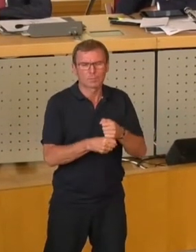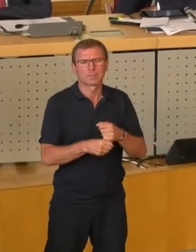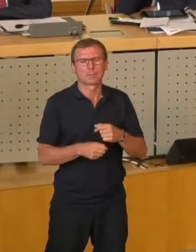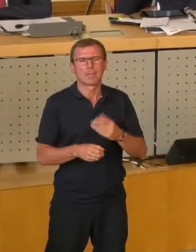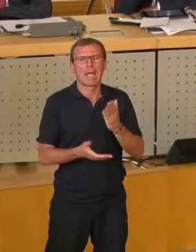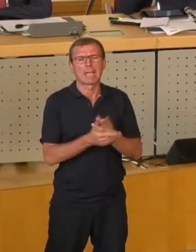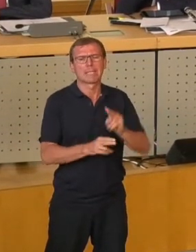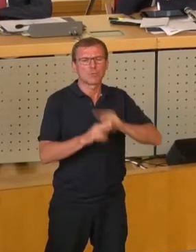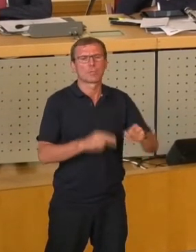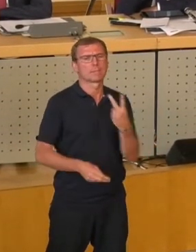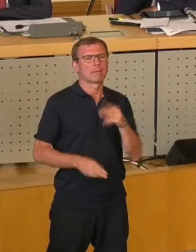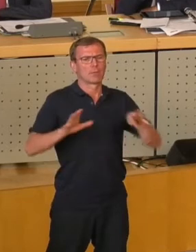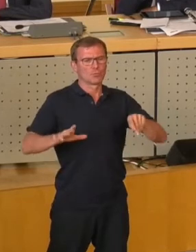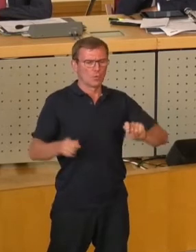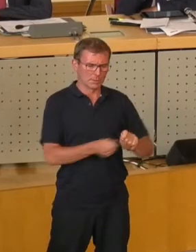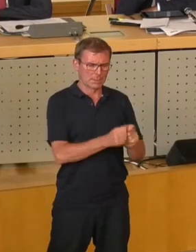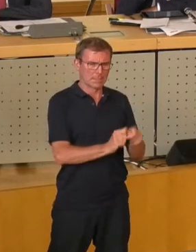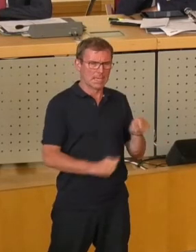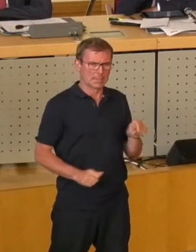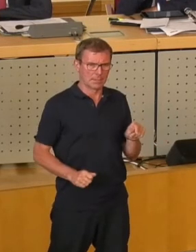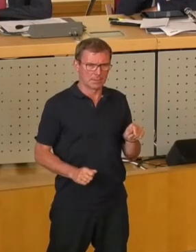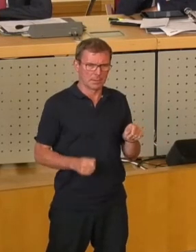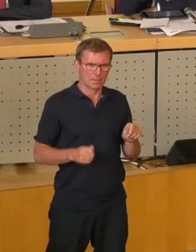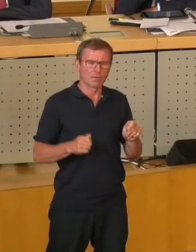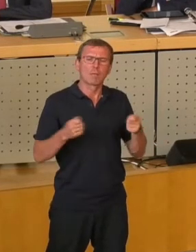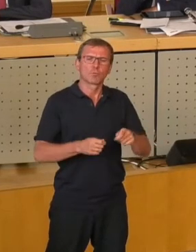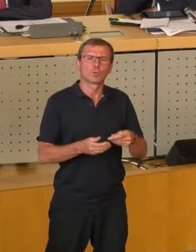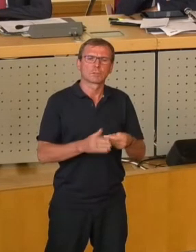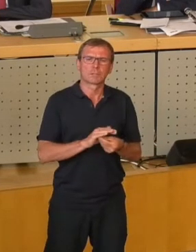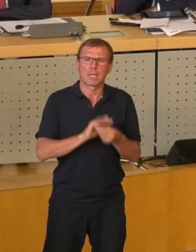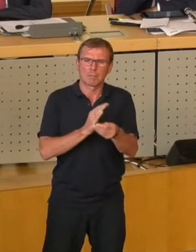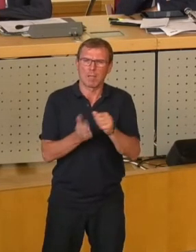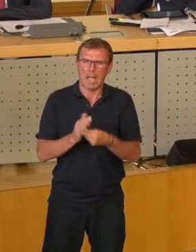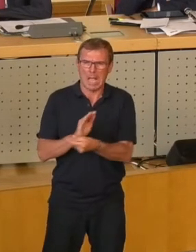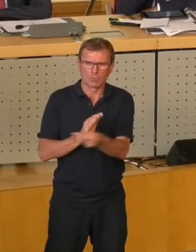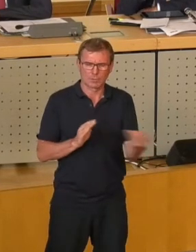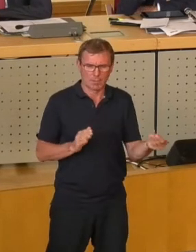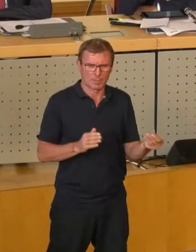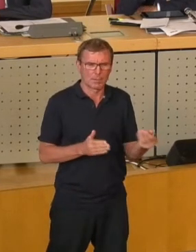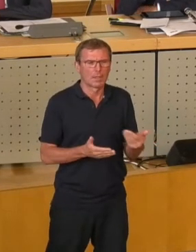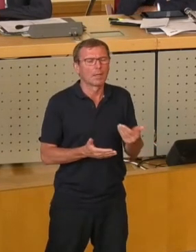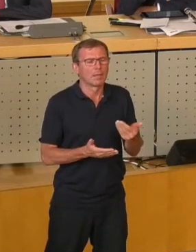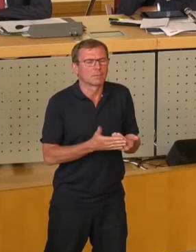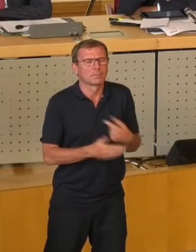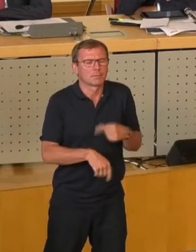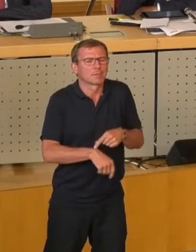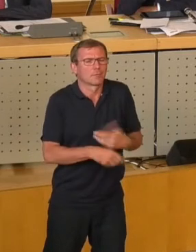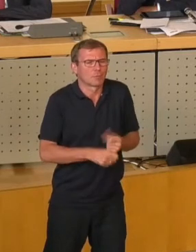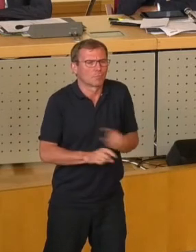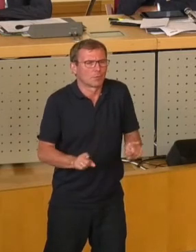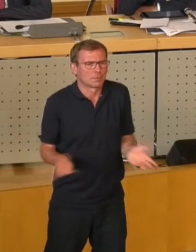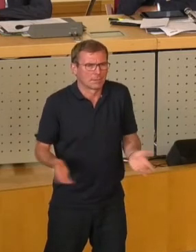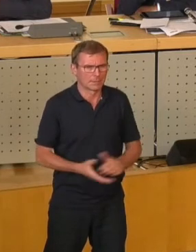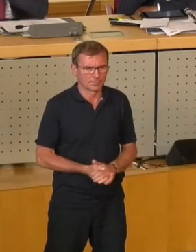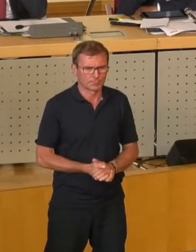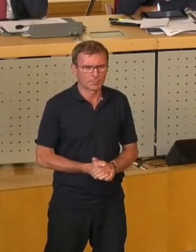Ende Juni 2019 für die Beschlussausfertigung machen, sonst ist das auch faktisch nicht schaffbar. Wer